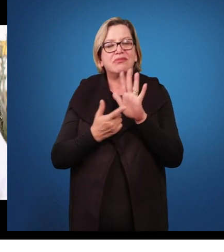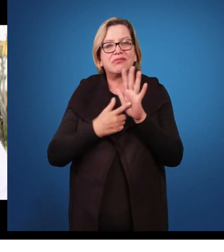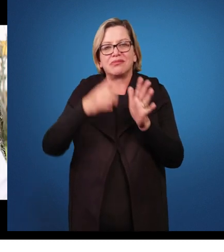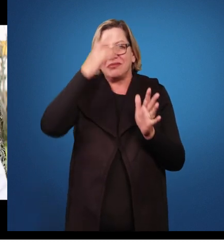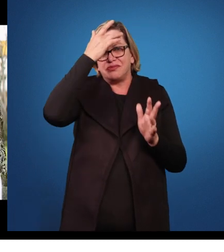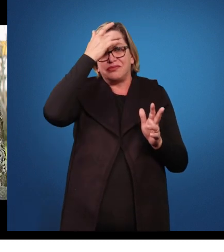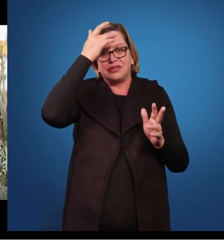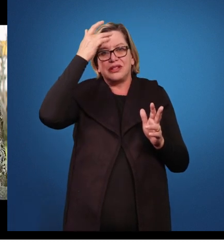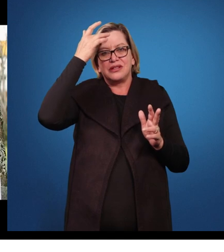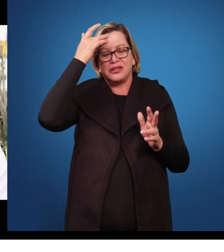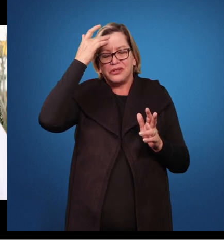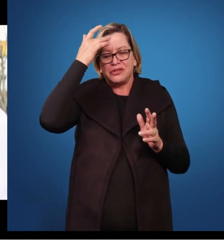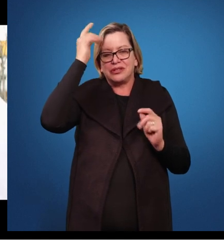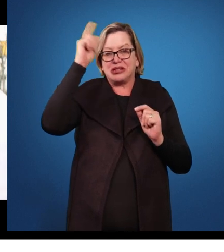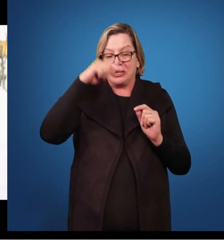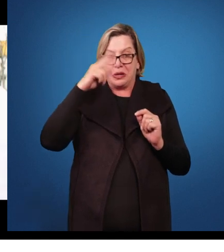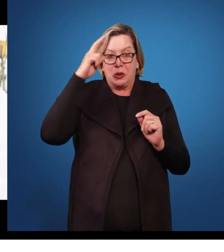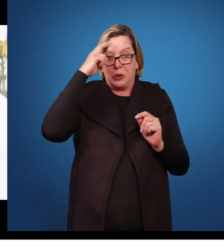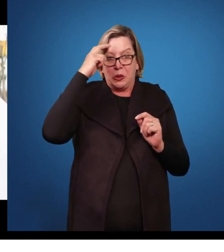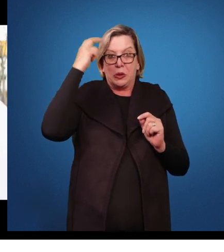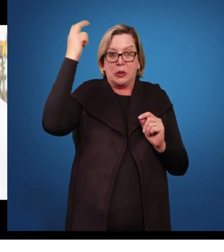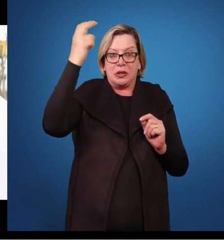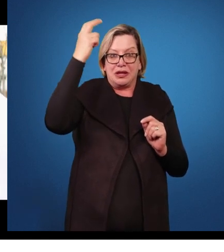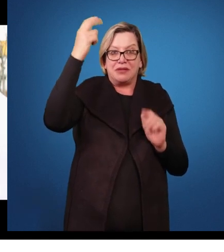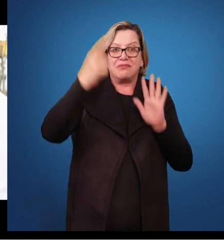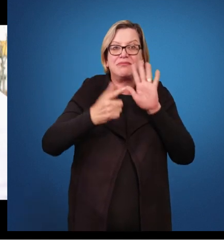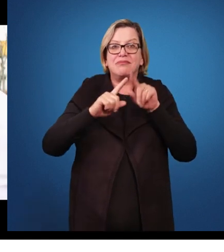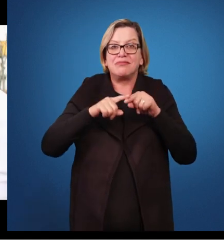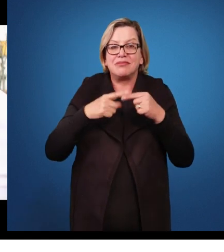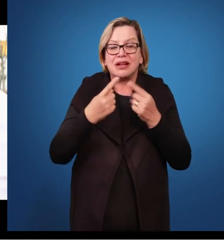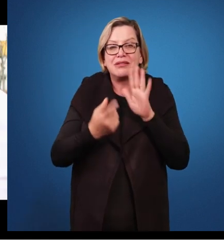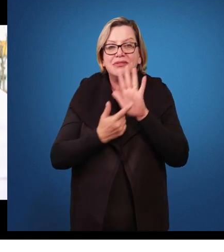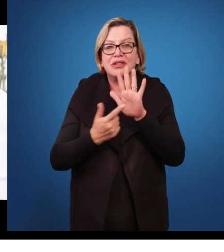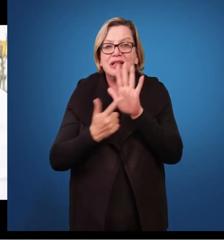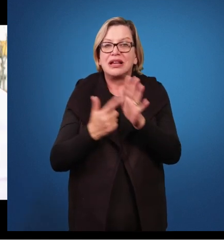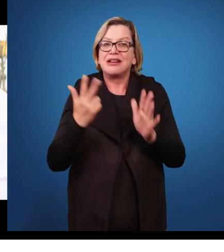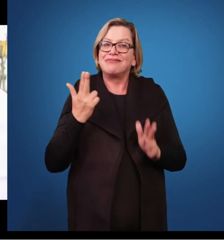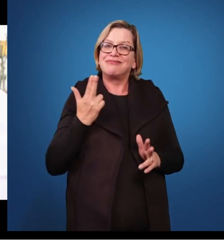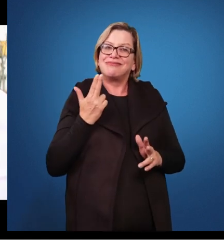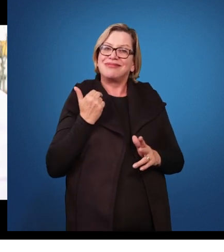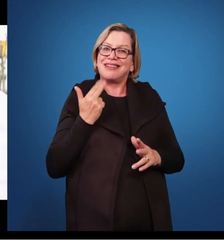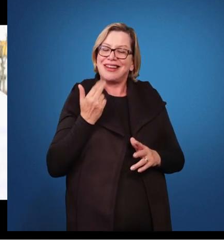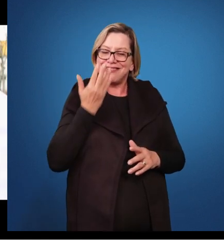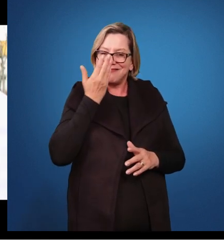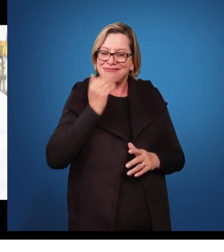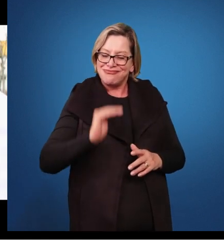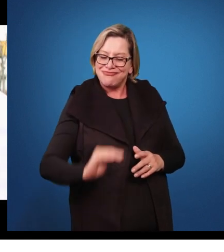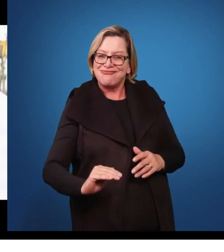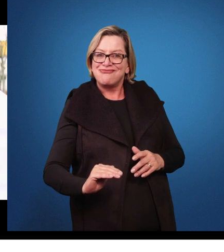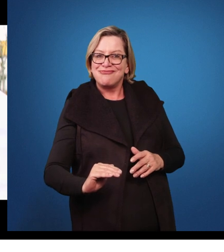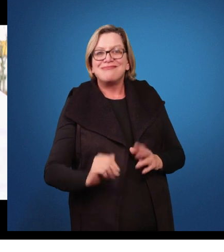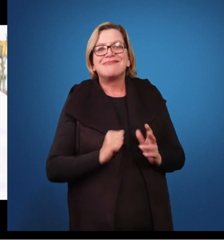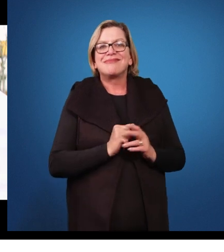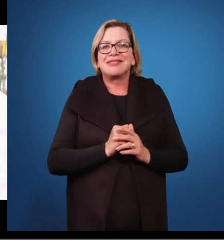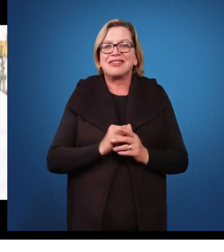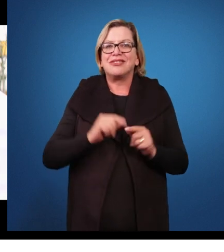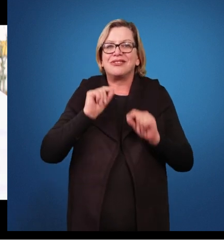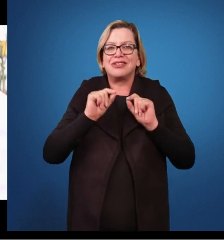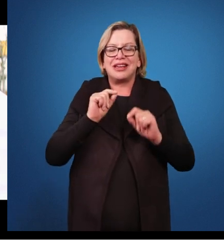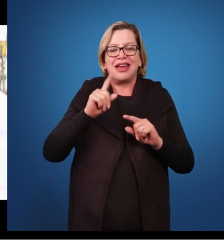são gênios, né? Mas que demonstraram o seu talento quando eram pequenininhos na infância. Então, eles são gênios e